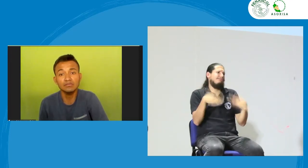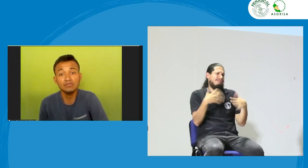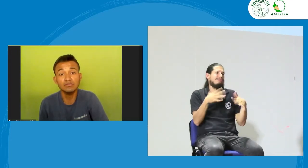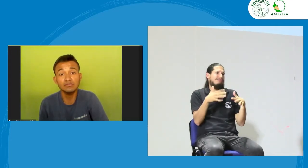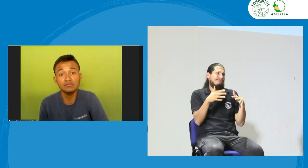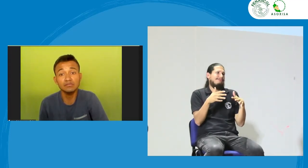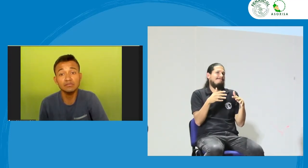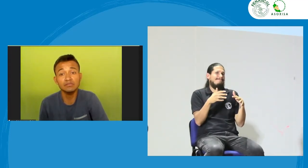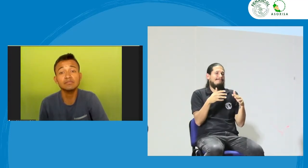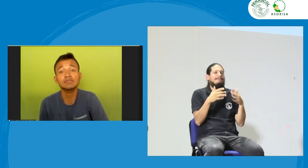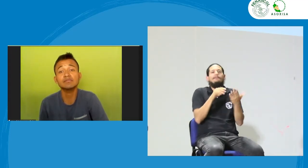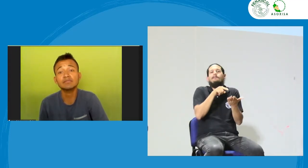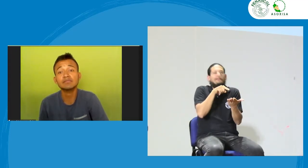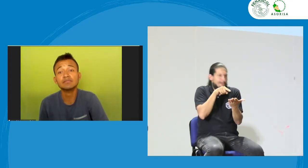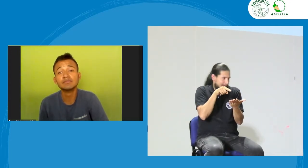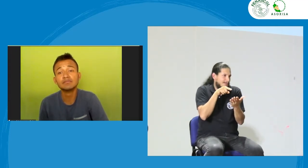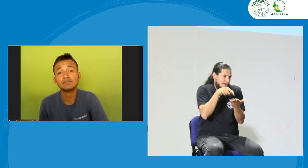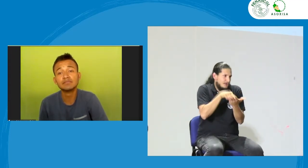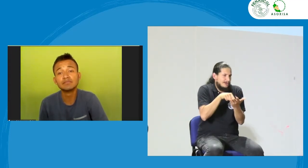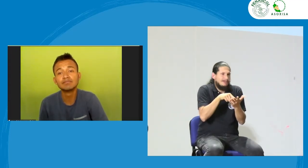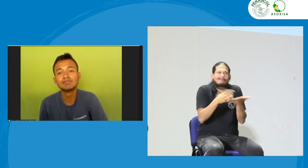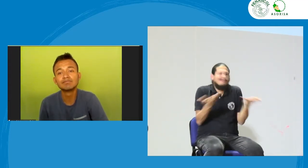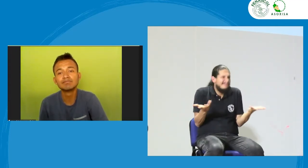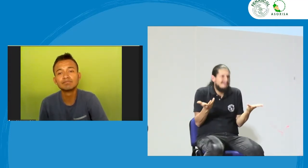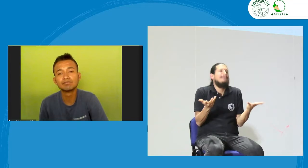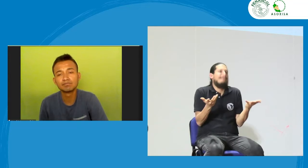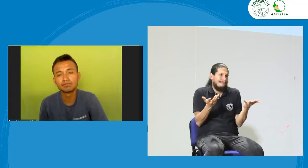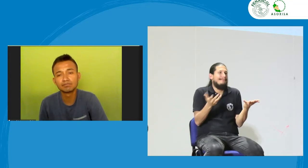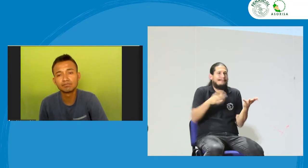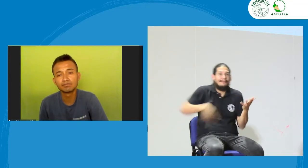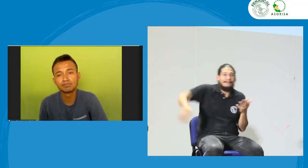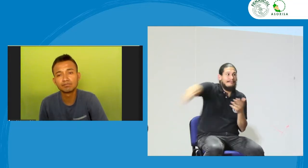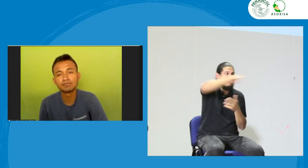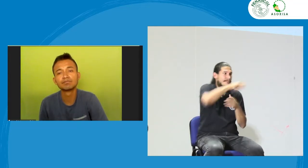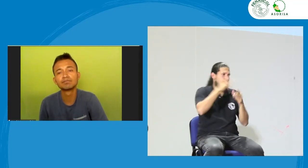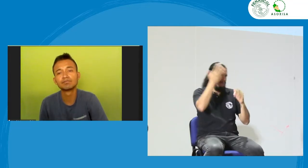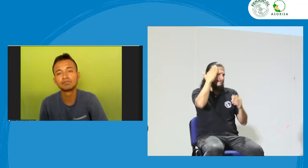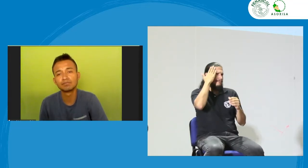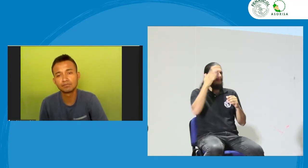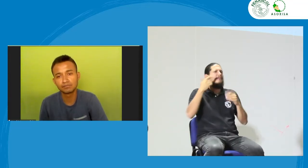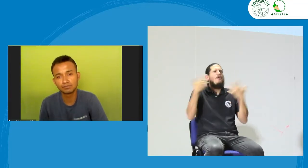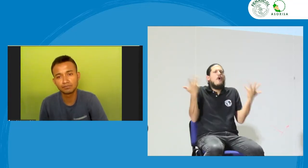no cumplen con el perfil idóneo si es algo que está presente